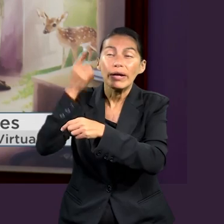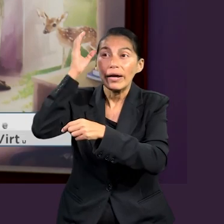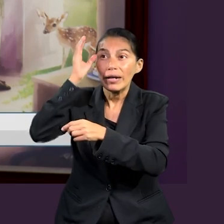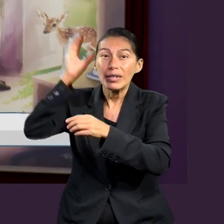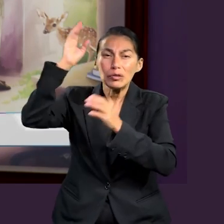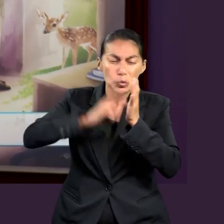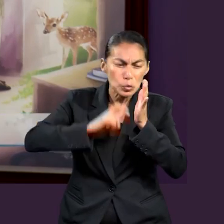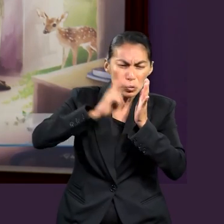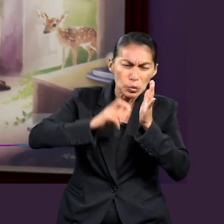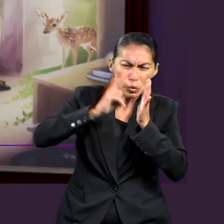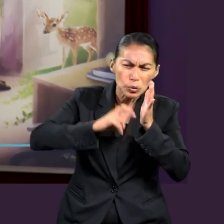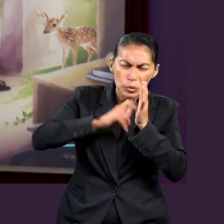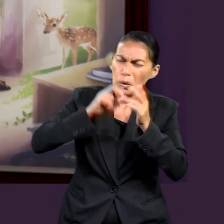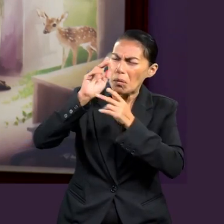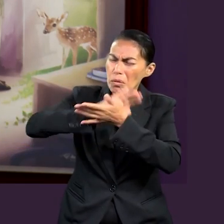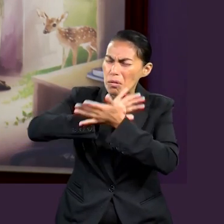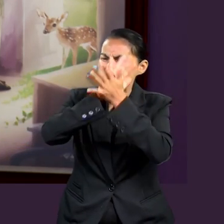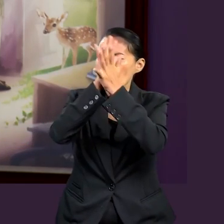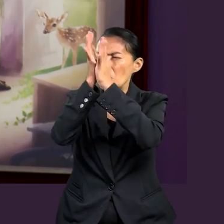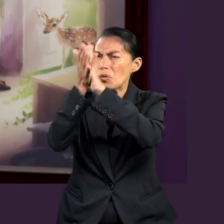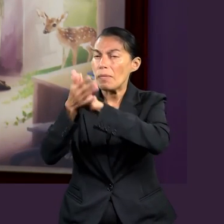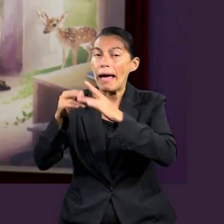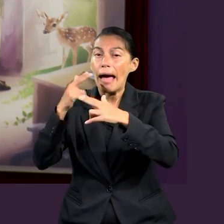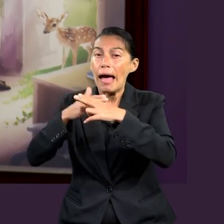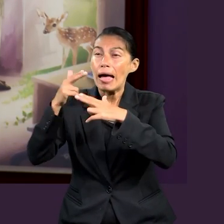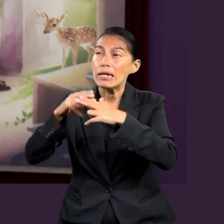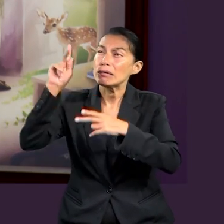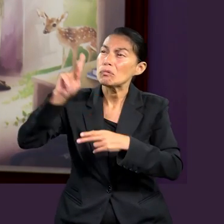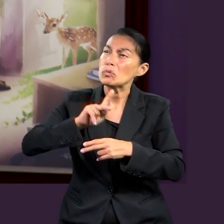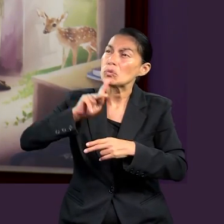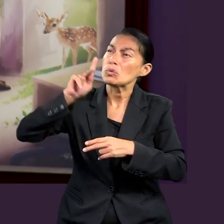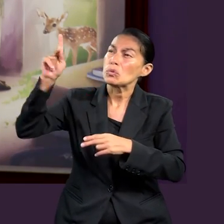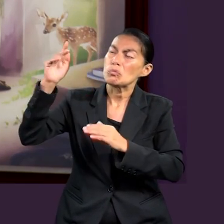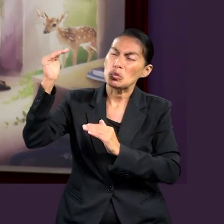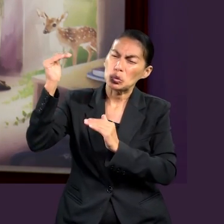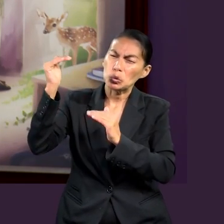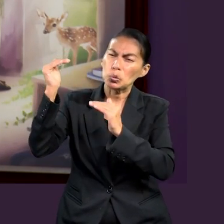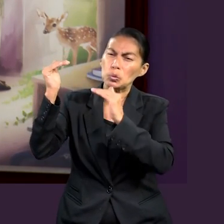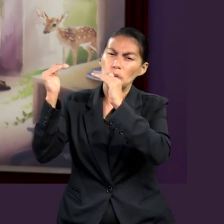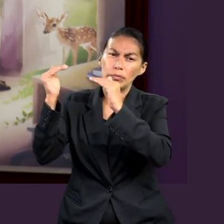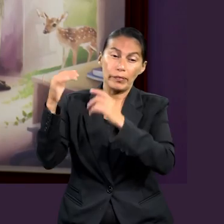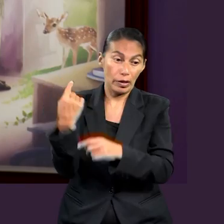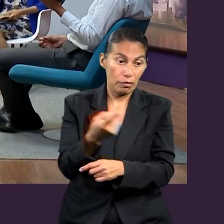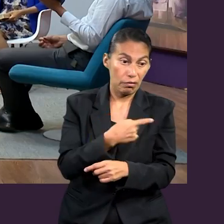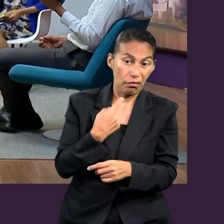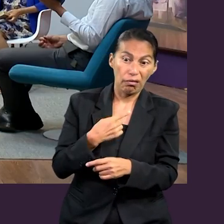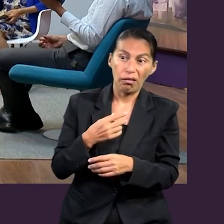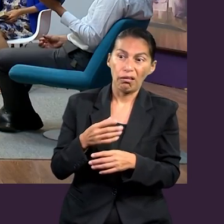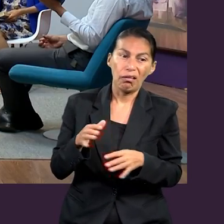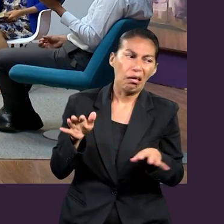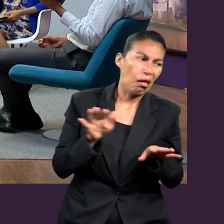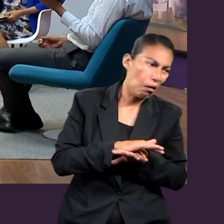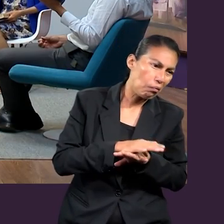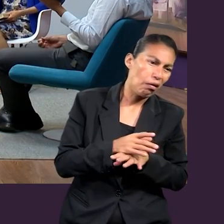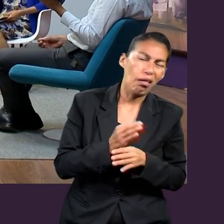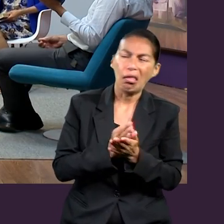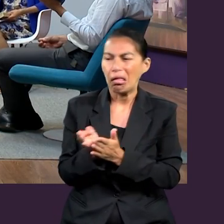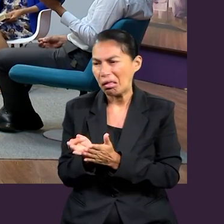Y el cuarto, en el versículo 14, dice, Para que ya no seamos niños fluctuantes, arrastrados para todos lados, por